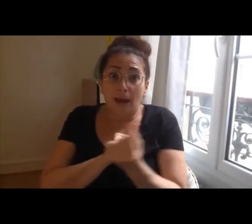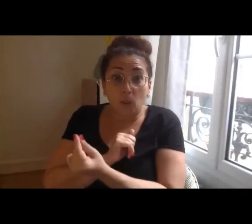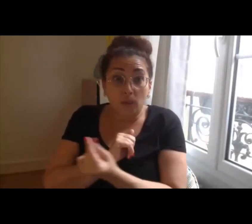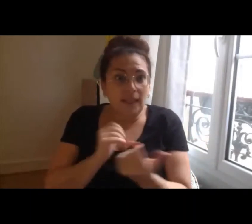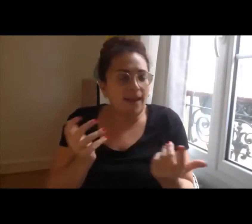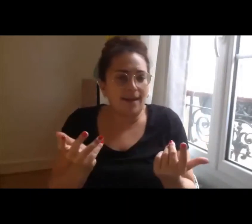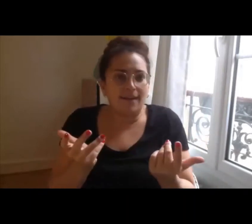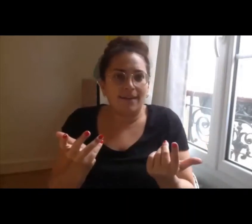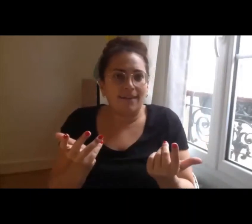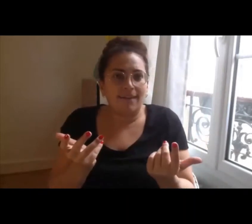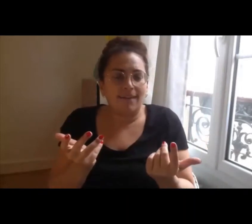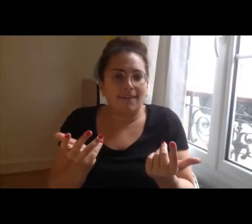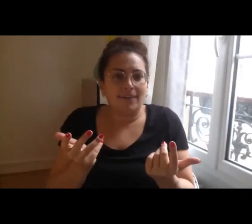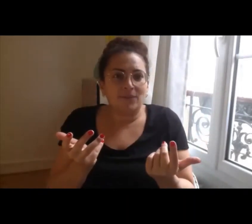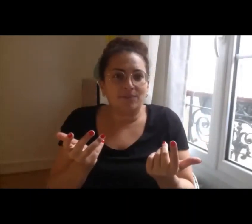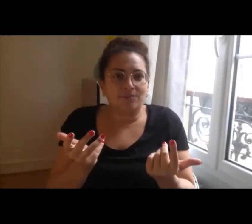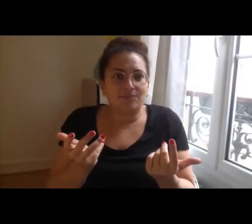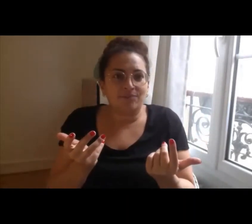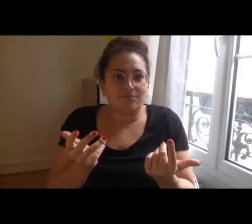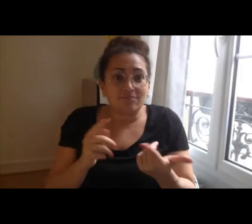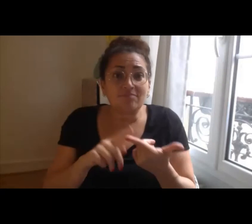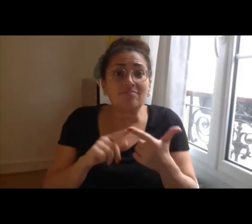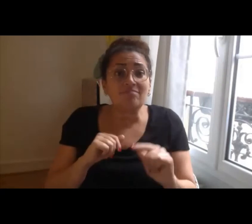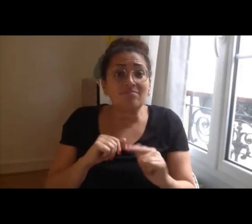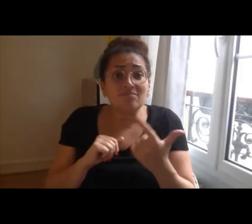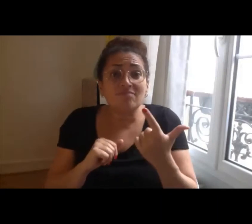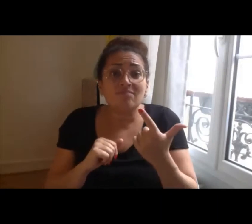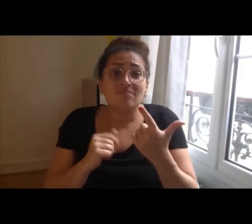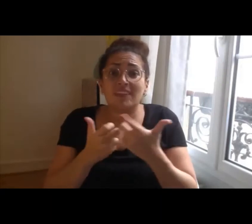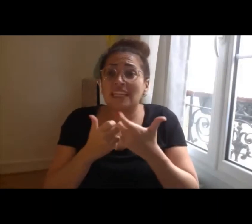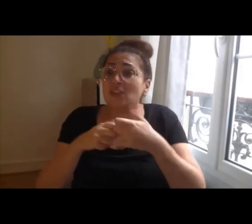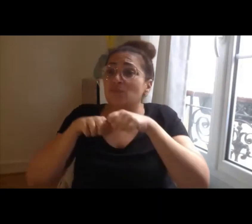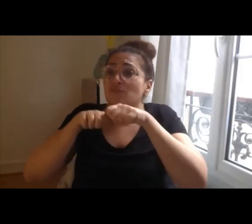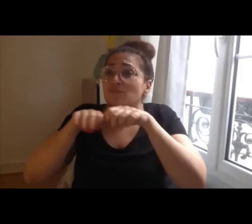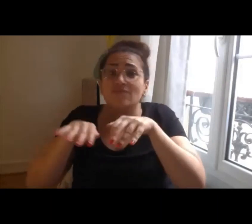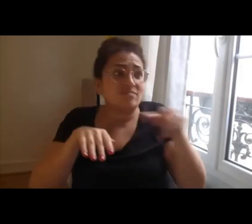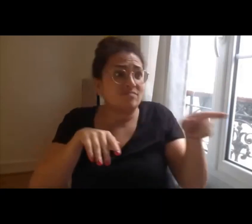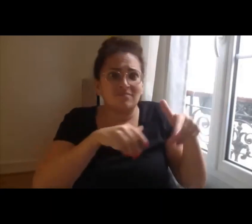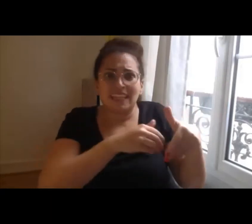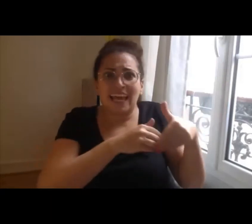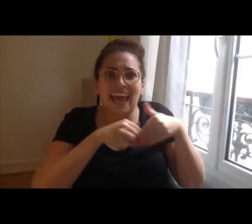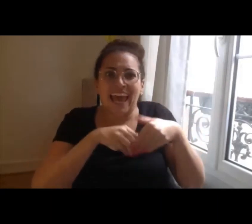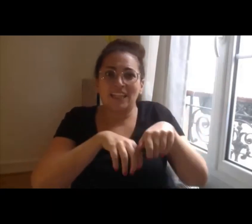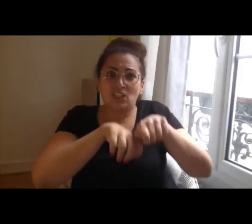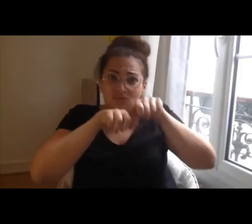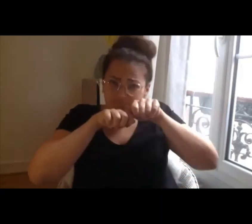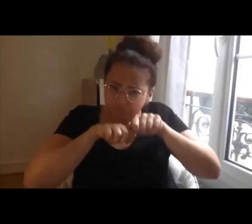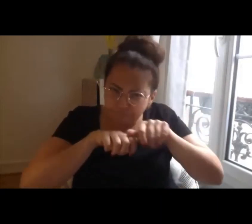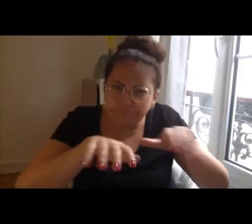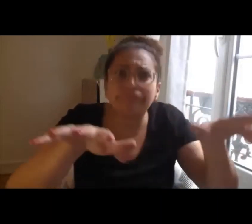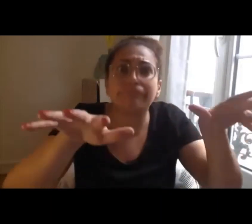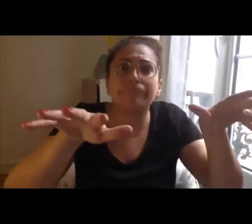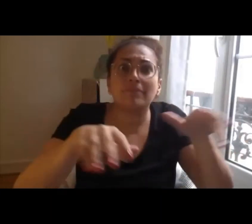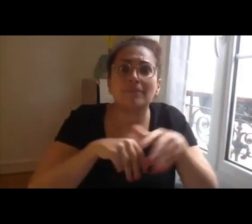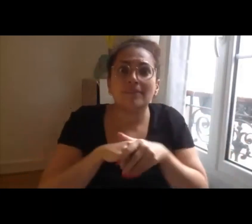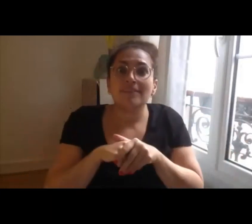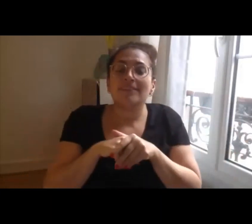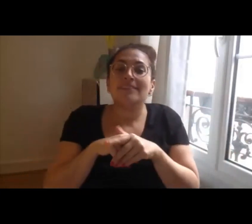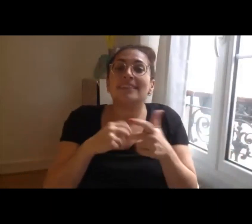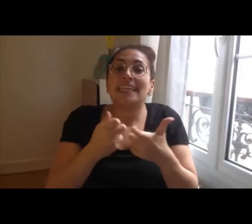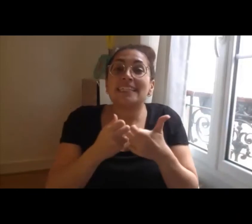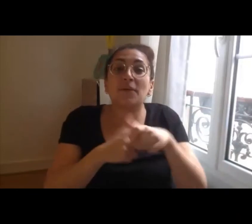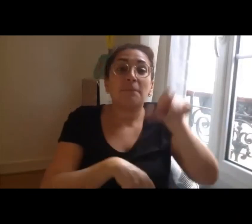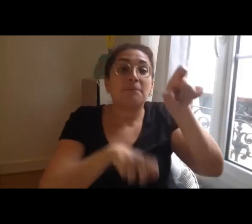au niveau de la diffusion du fait d'aider à rejoindre les personnes justement qui peuvent